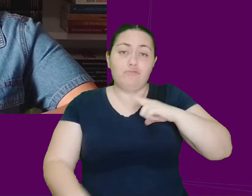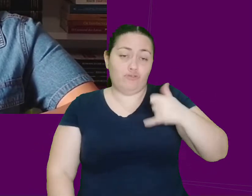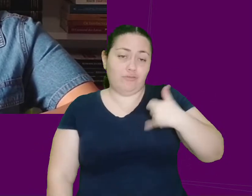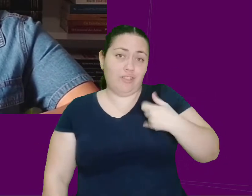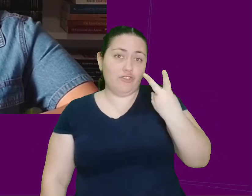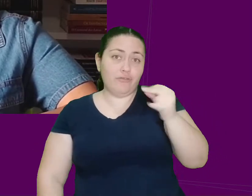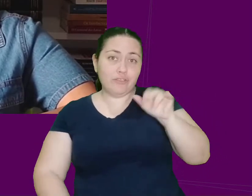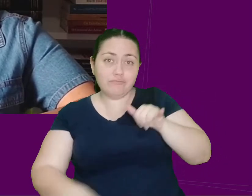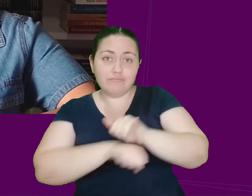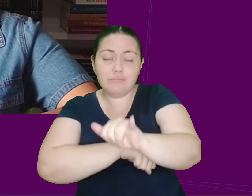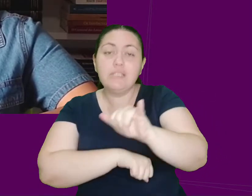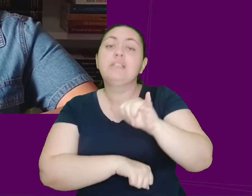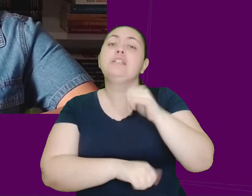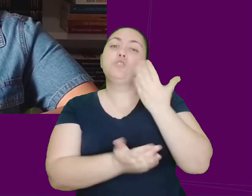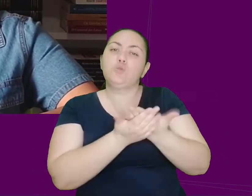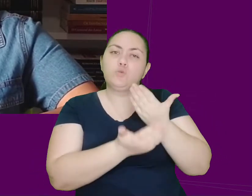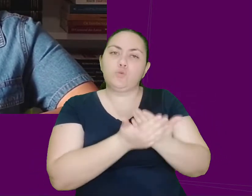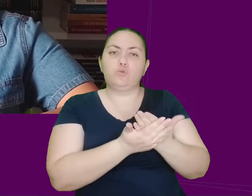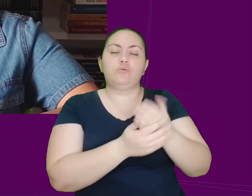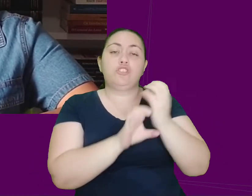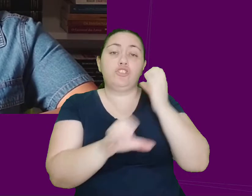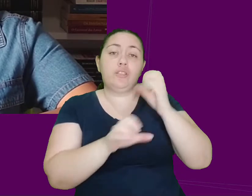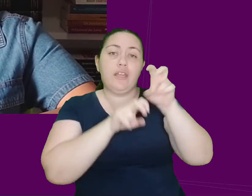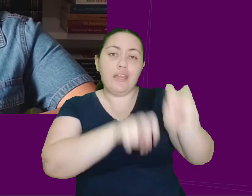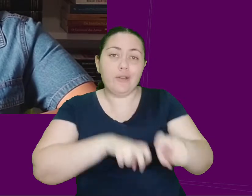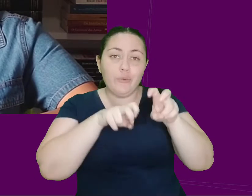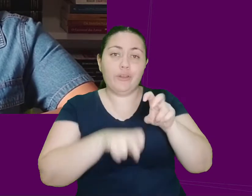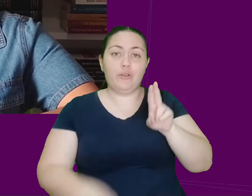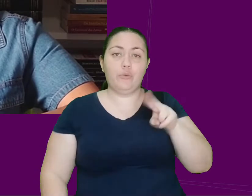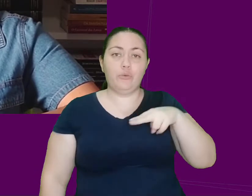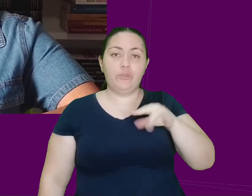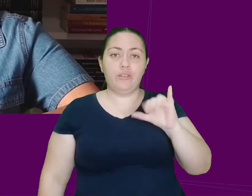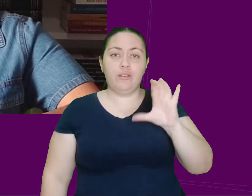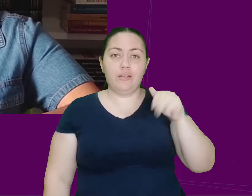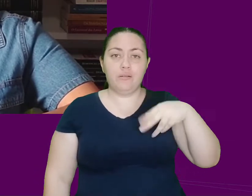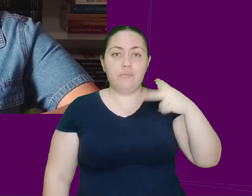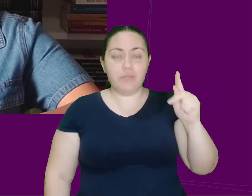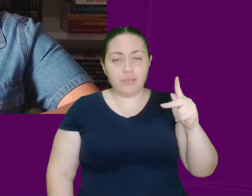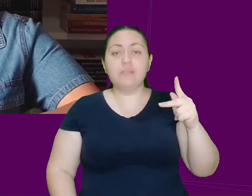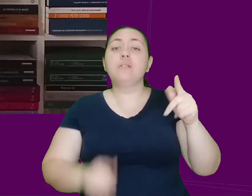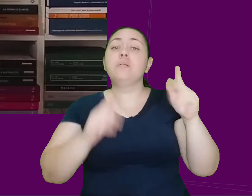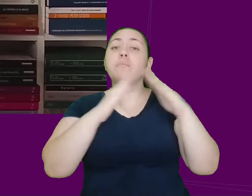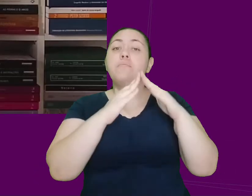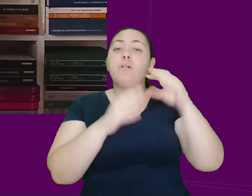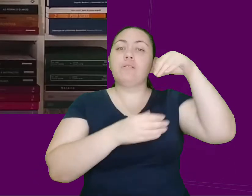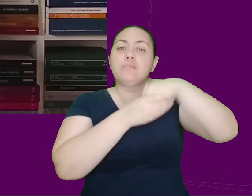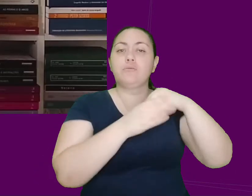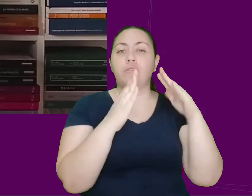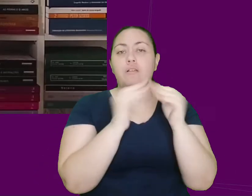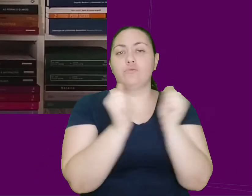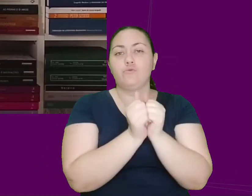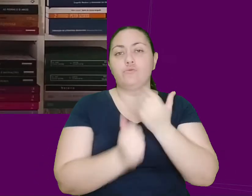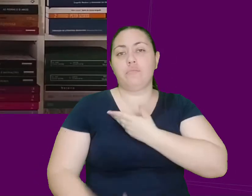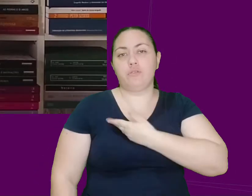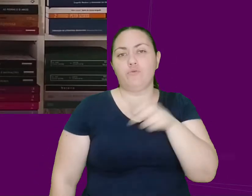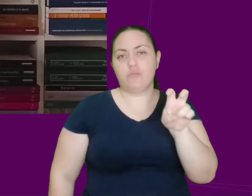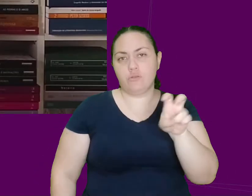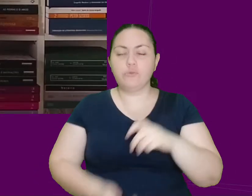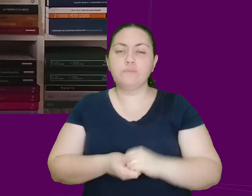estudava engenharia agrícola na Unicamp e morava em uma casa com mais cinco amigos. Depois do acidente, Marcelo ficou um tempo internado